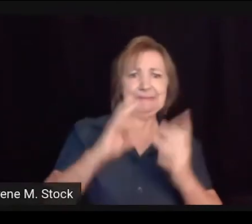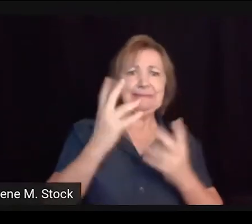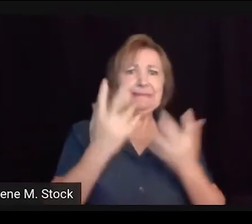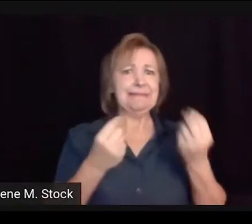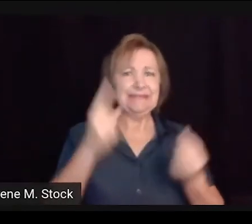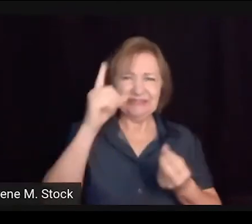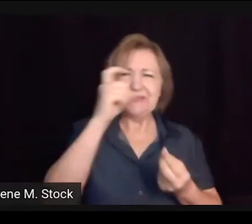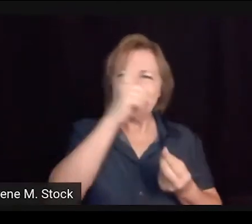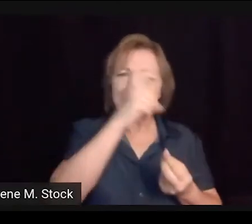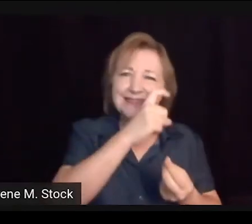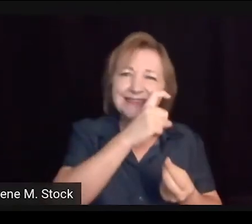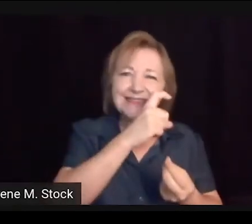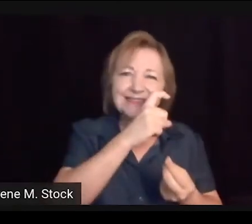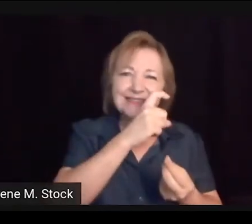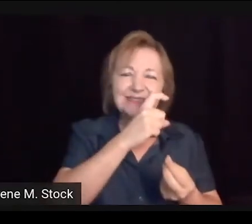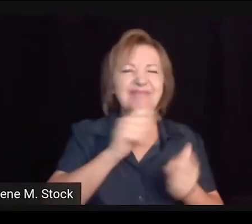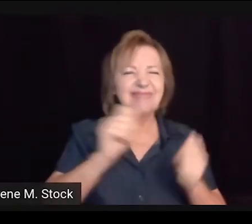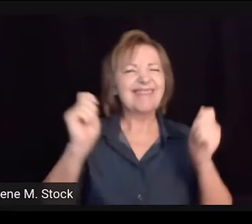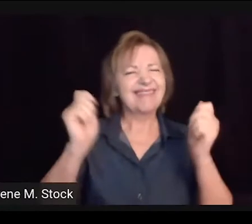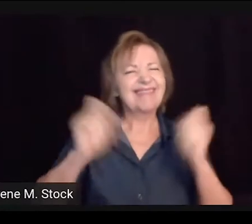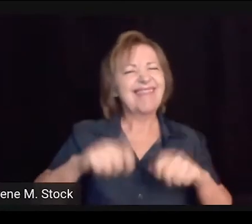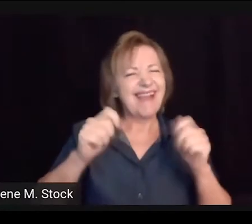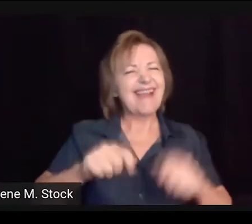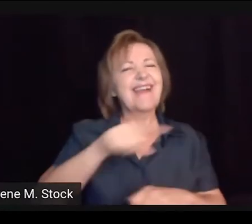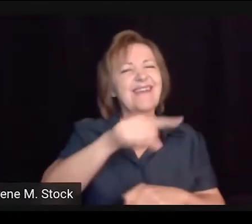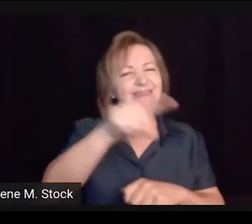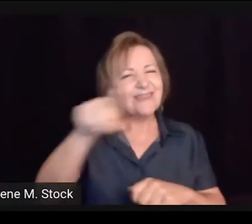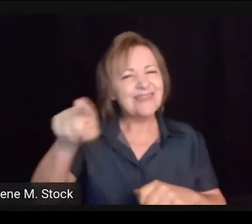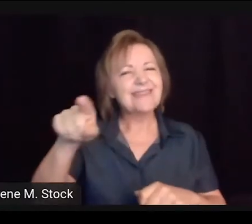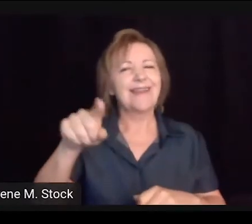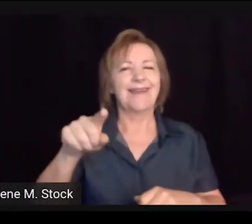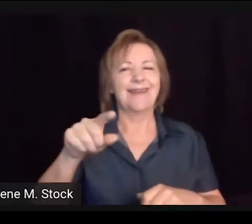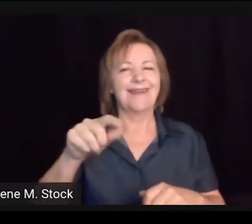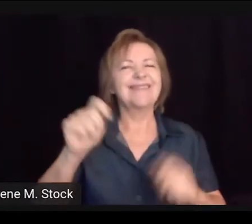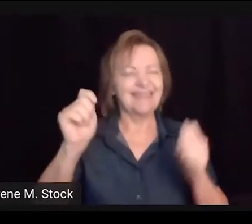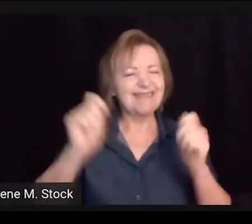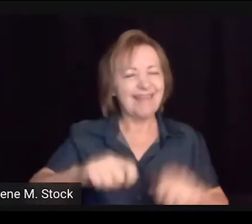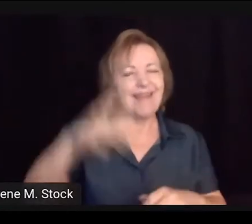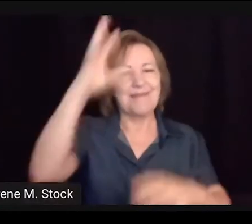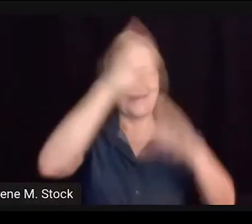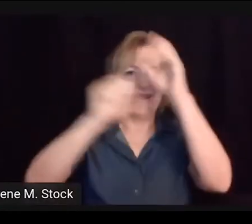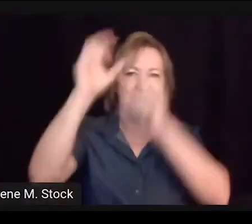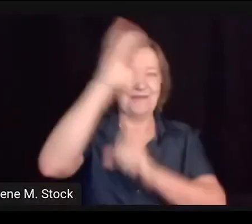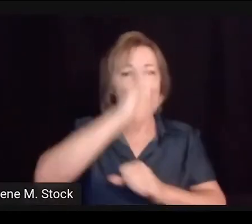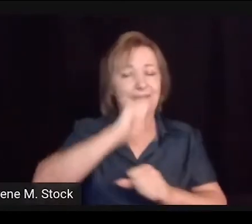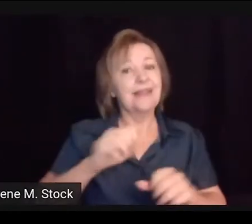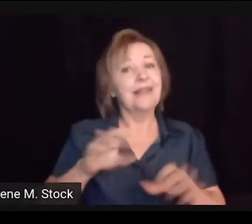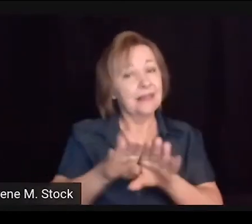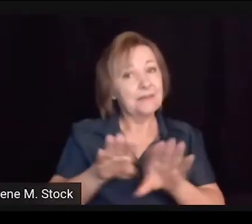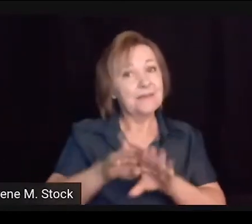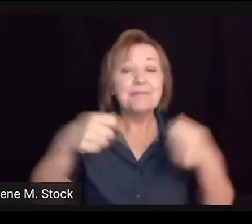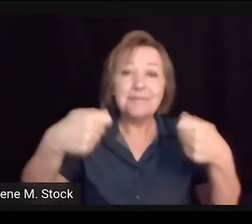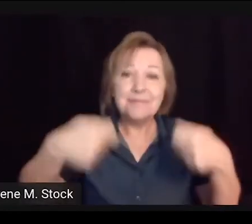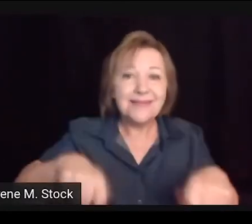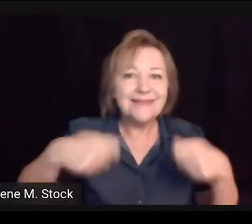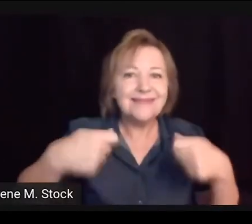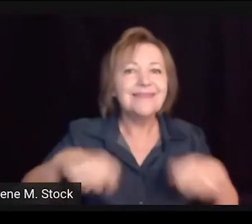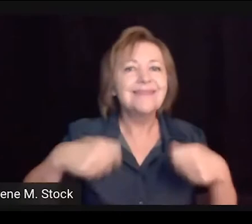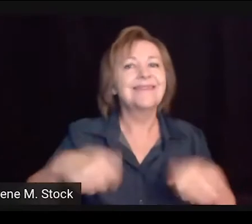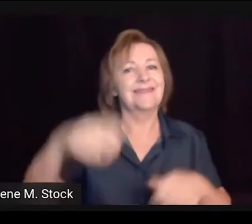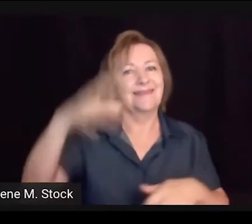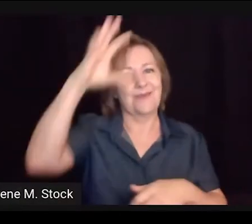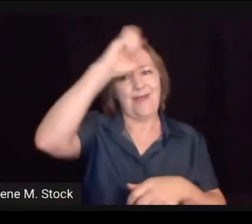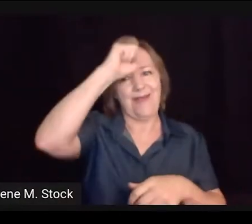aprendizado da Libras, esse uso das mãos é difícil, mas eu sei que vocês conseguem aprender.